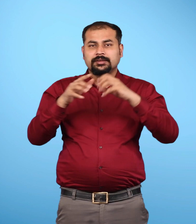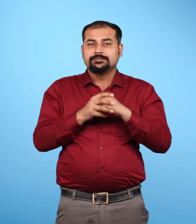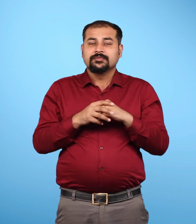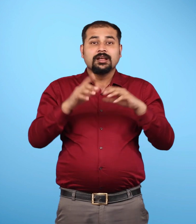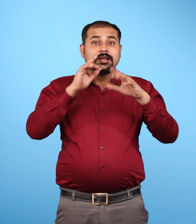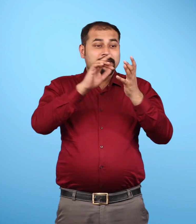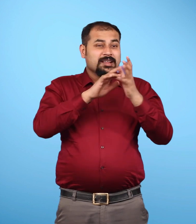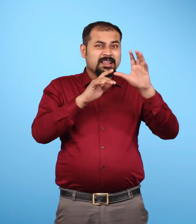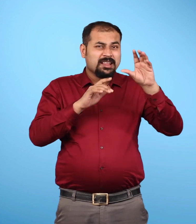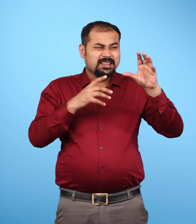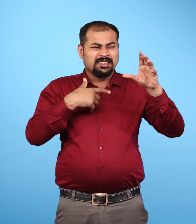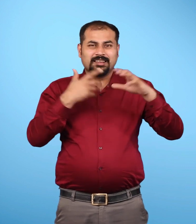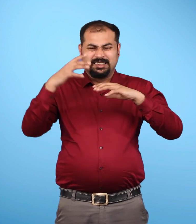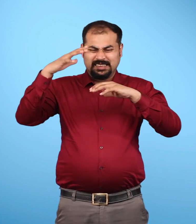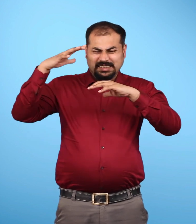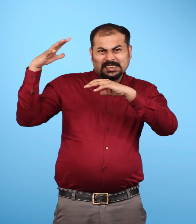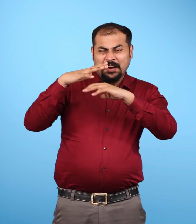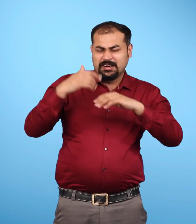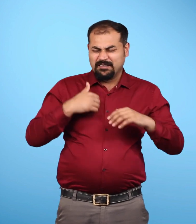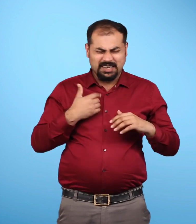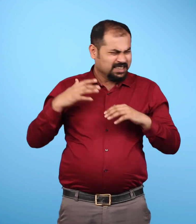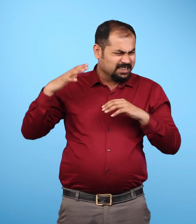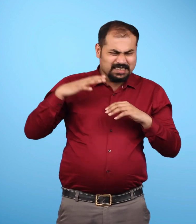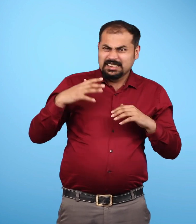कुछ क्षेत्रों में हमें अधिक दाब महसूस होता है